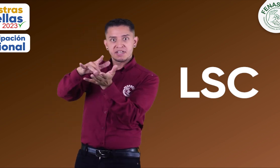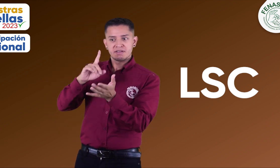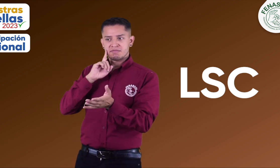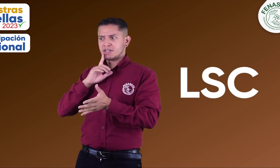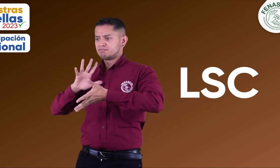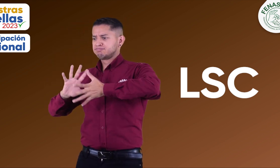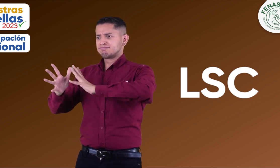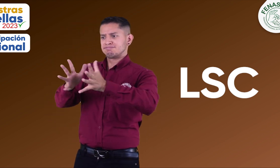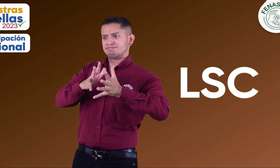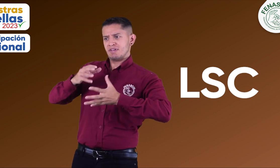para las personas sordas.